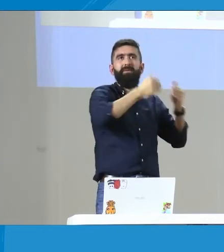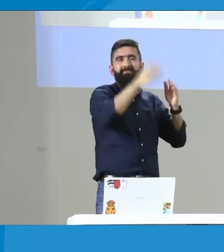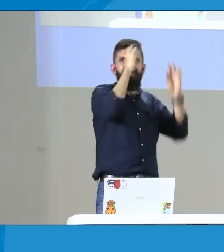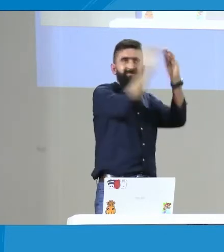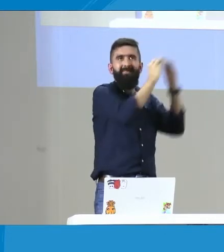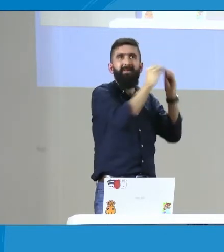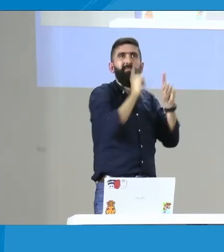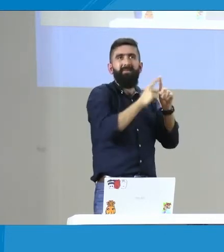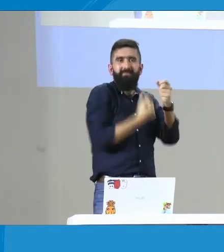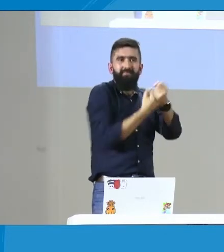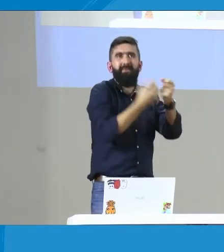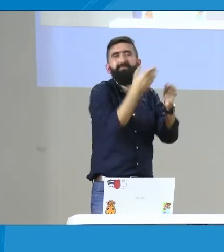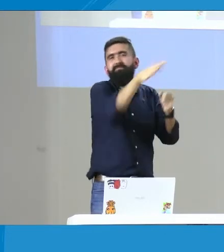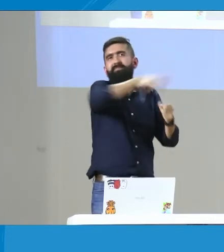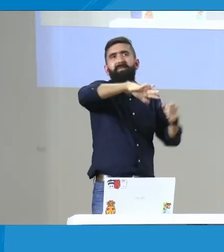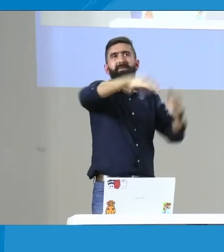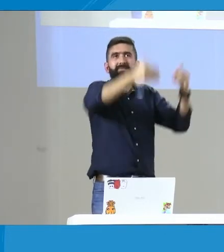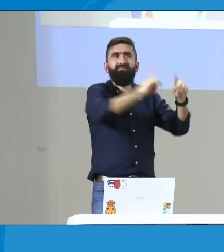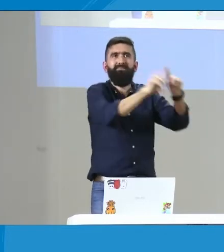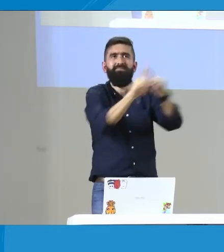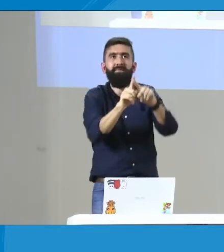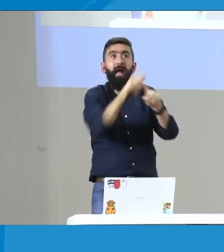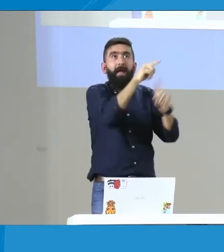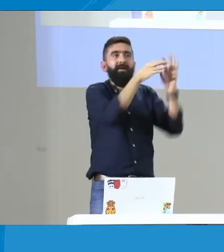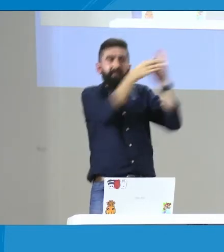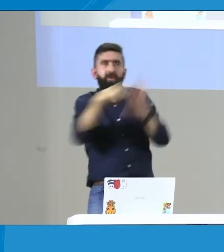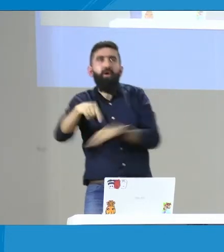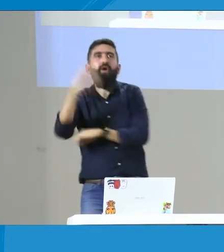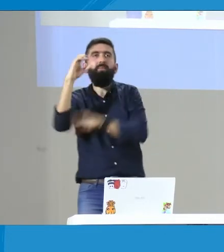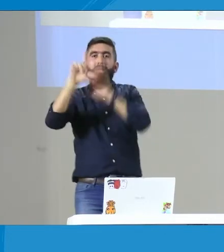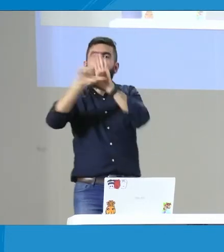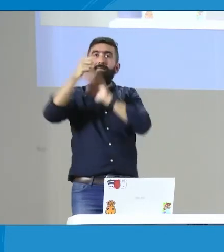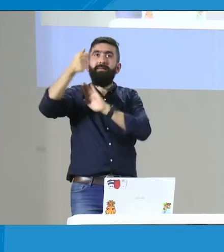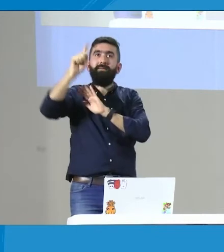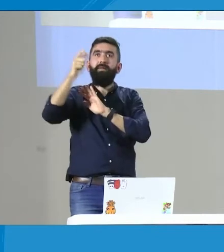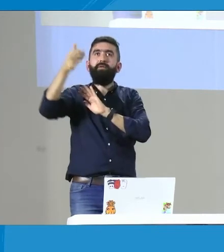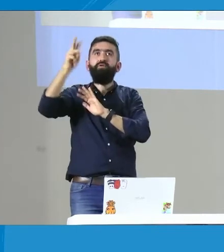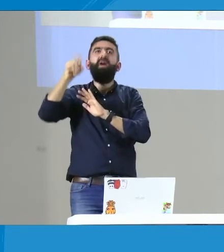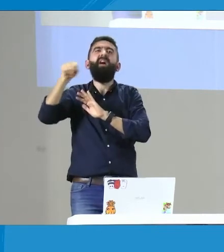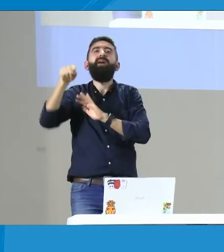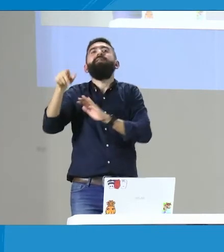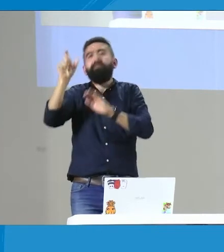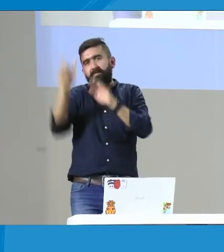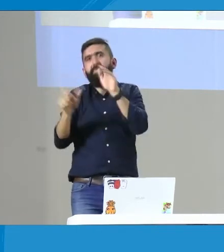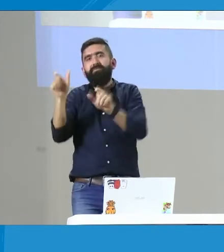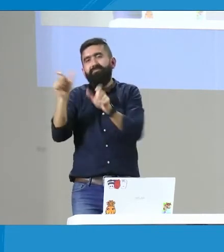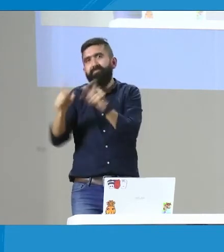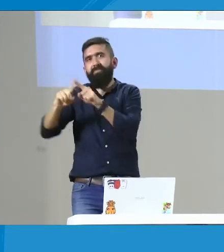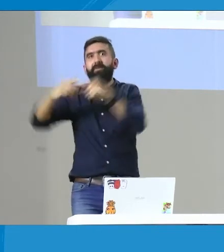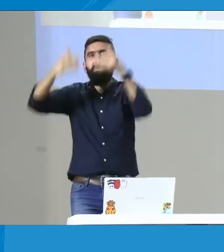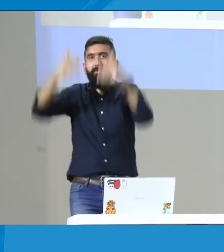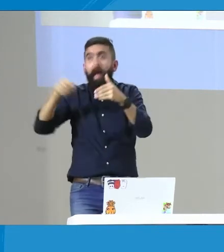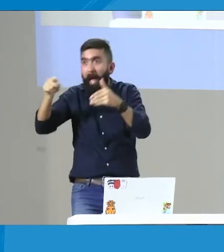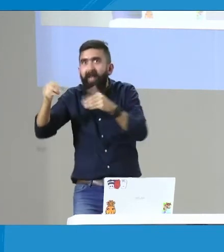ley estatutaria 1618, que va en línea con la Convención de Discapacidad de las Personas Sordas, de los derechos de las personas sordas.